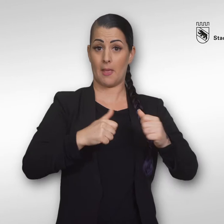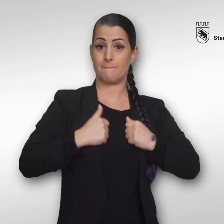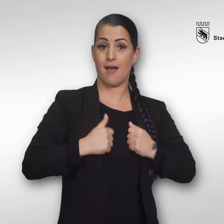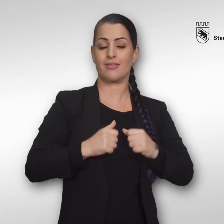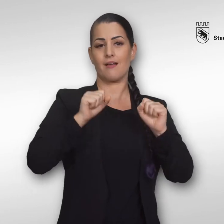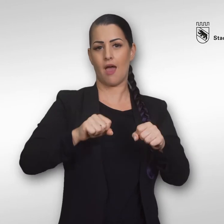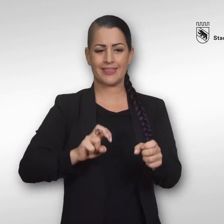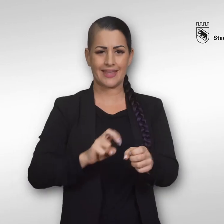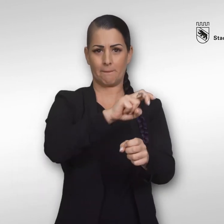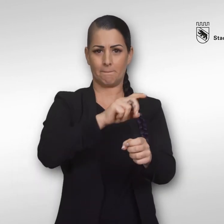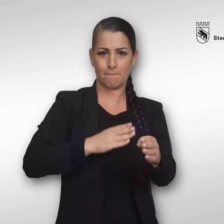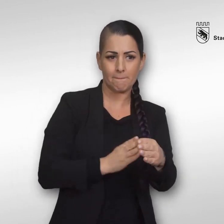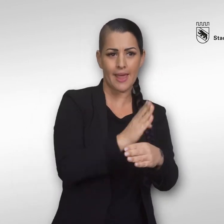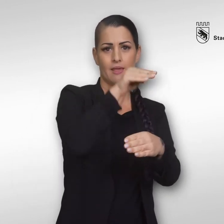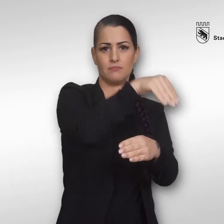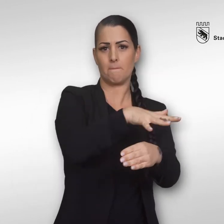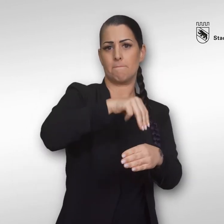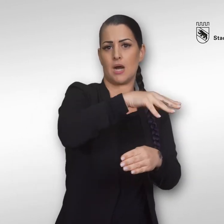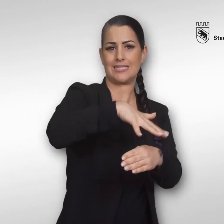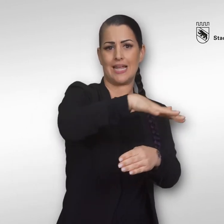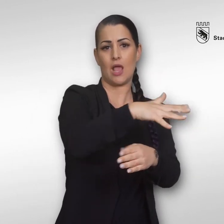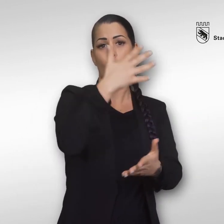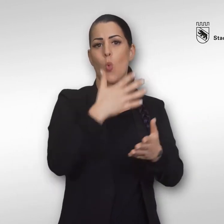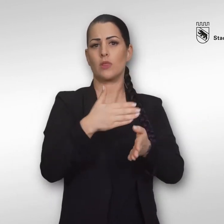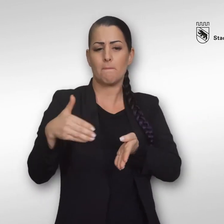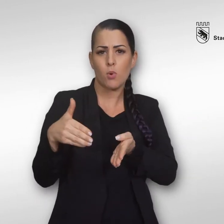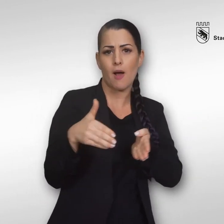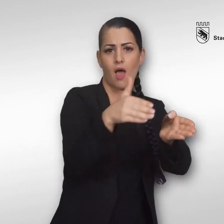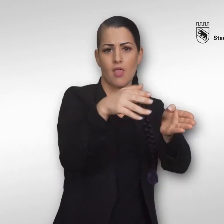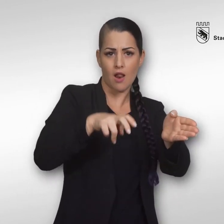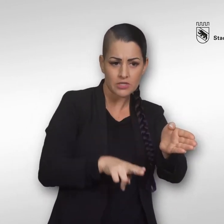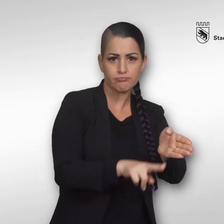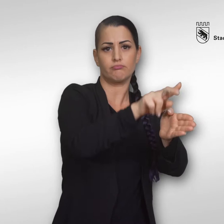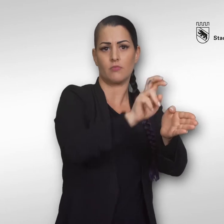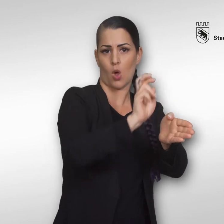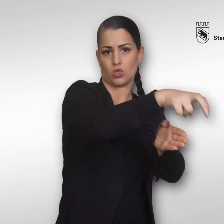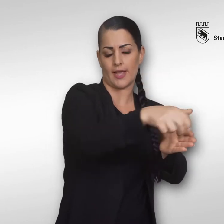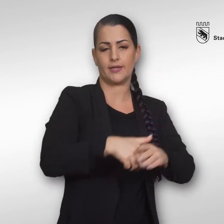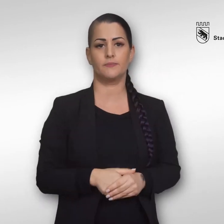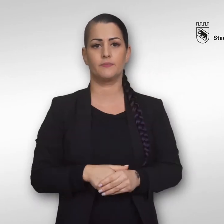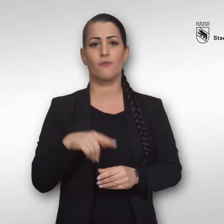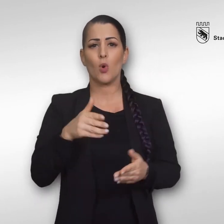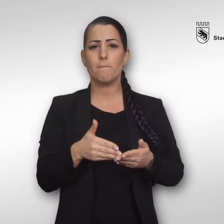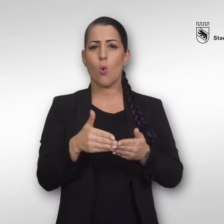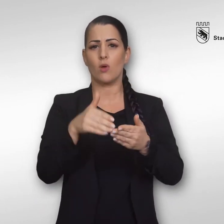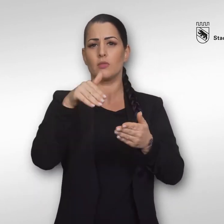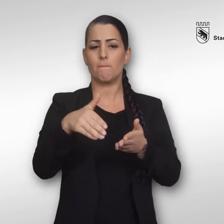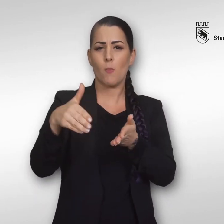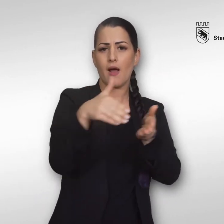Badende können bei den Treppen auf Höhe Marzili oder via den Buba-Kanal aussteigen. Für Bötli